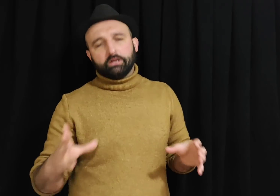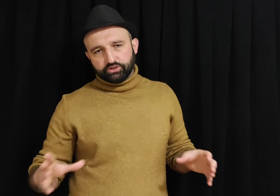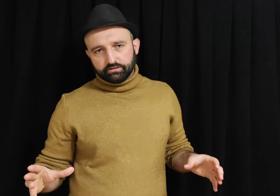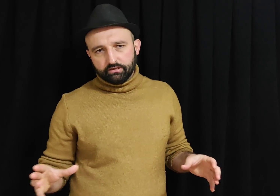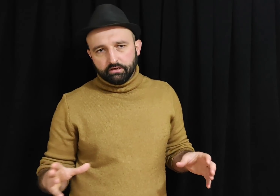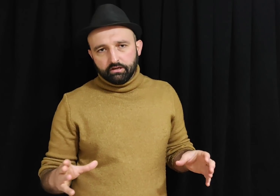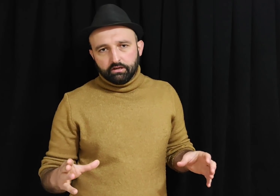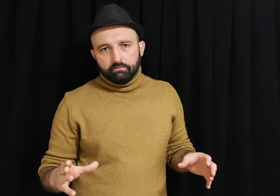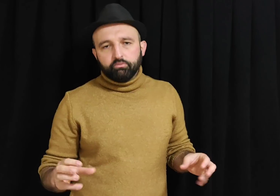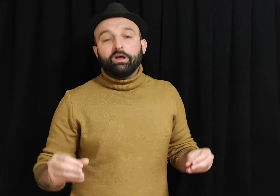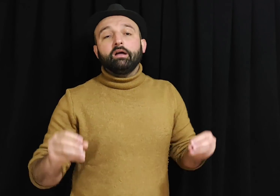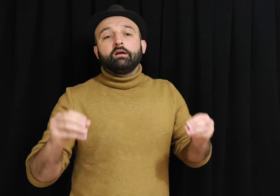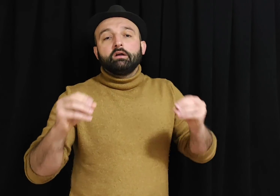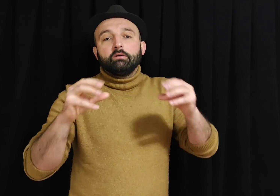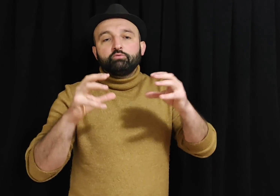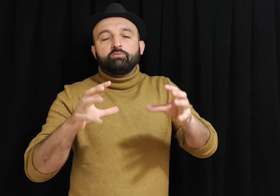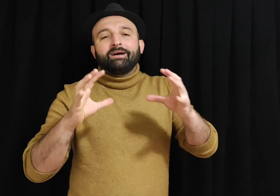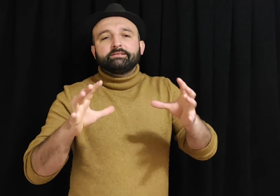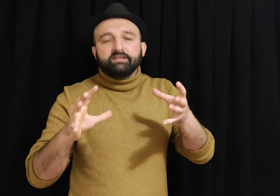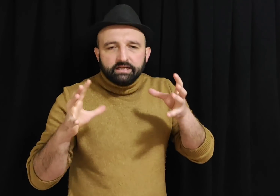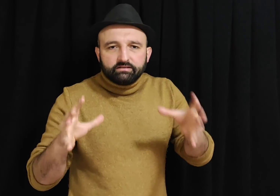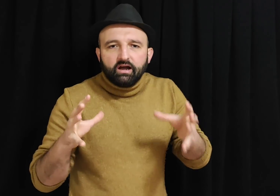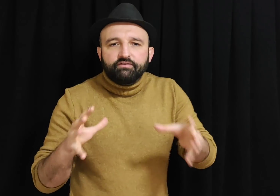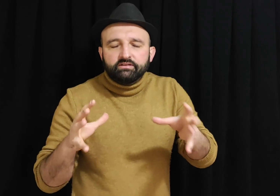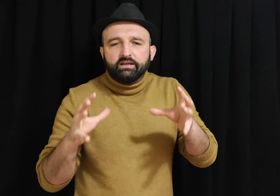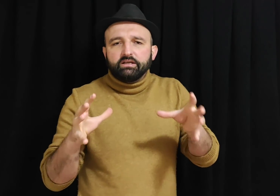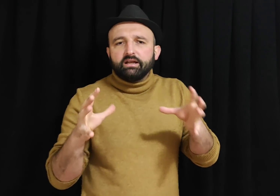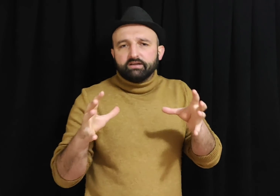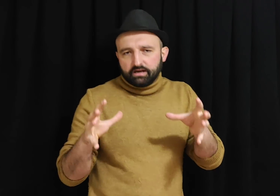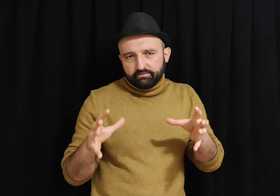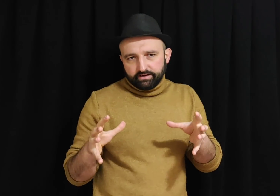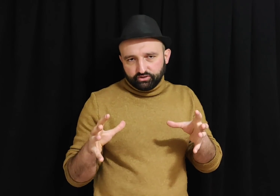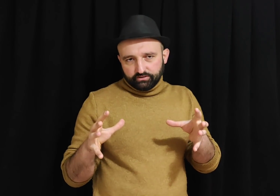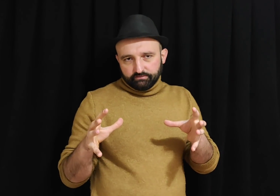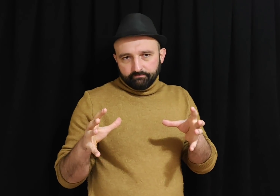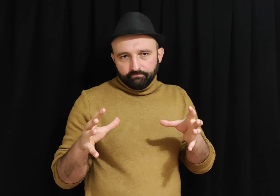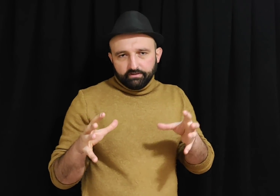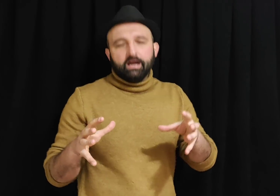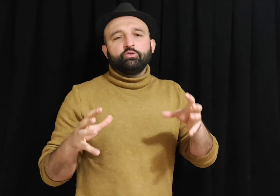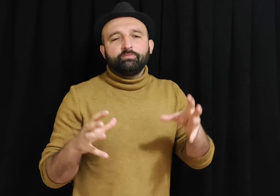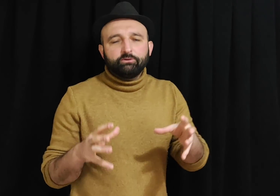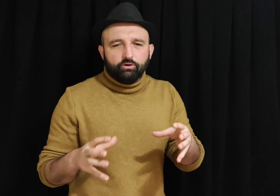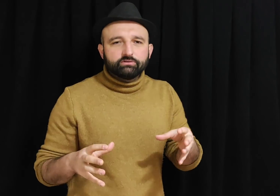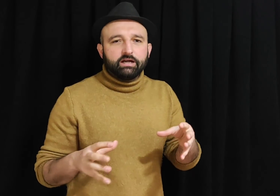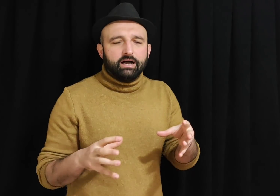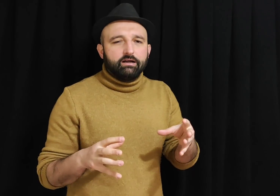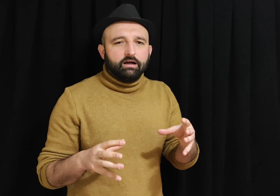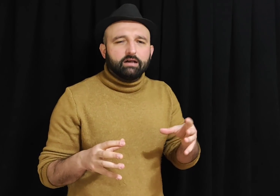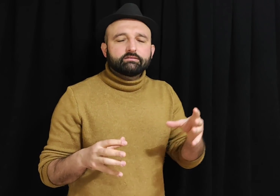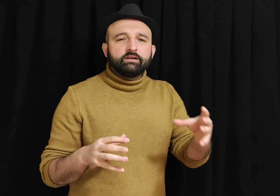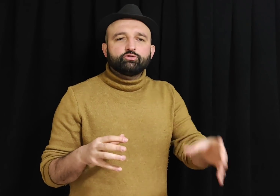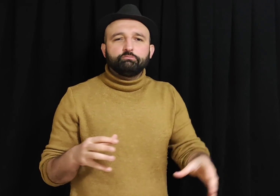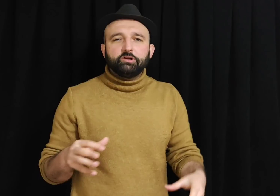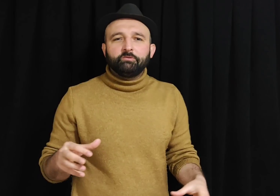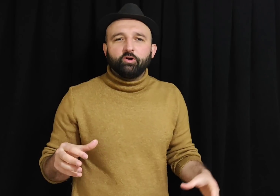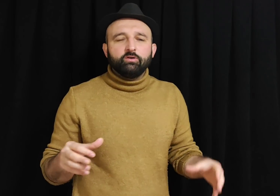olacak. Buna bu masanın etrafındakiler karar verecek. Yani Ümit Özdağ alttan süklüminol